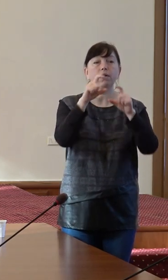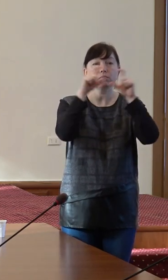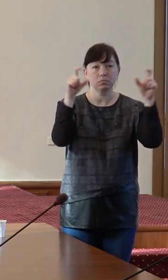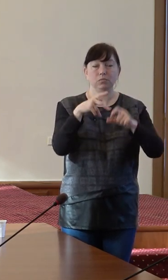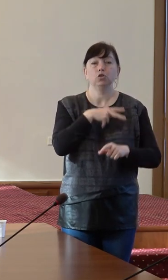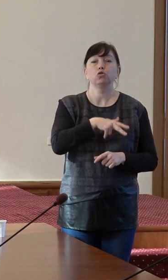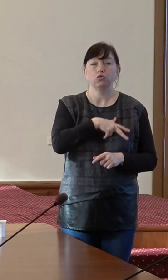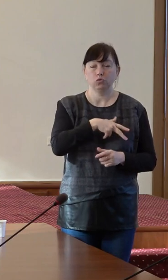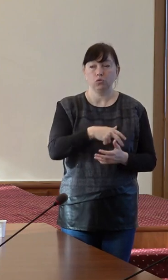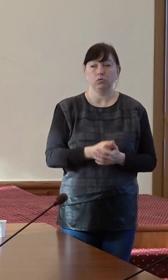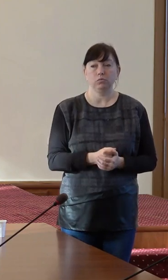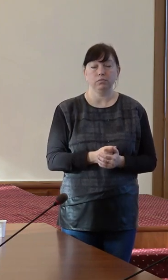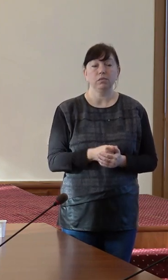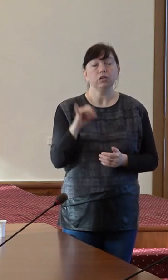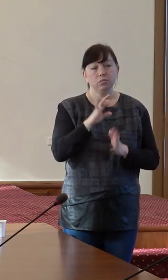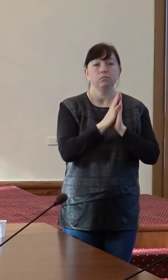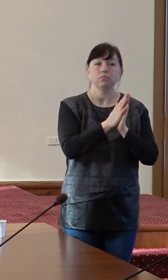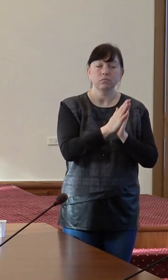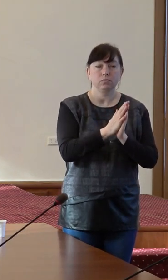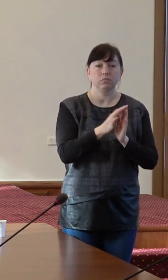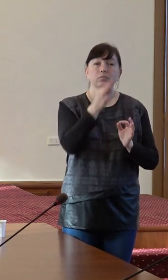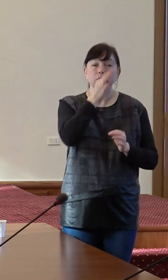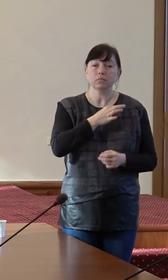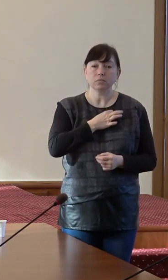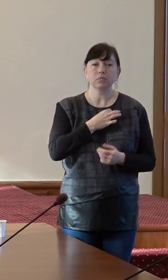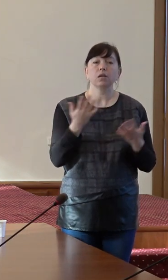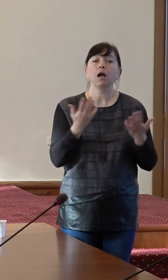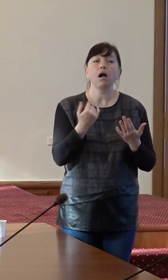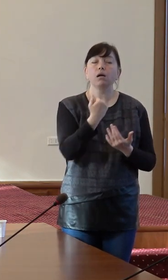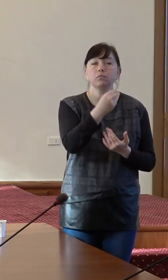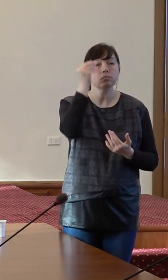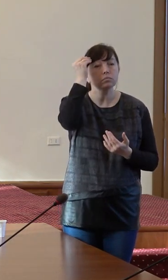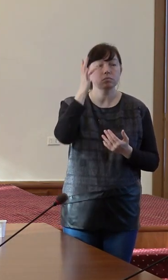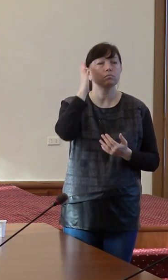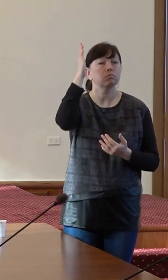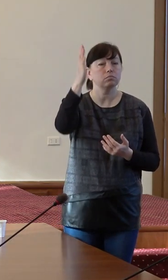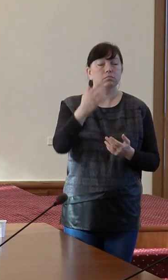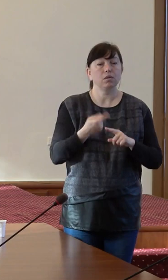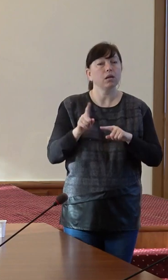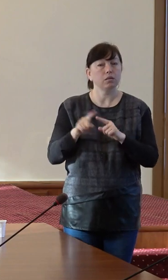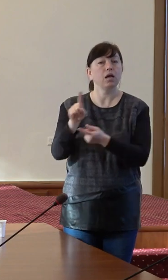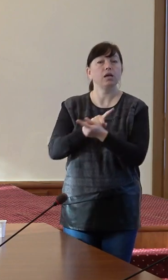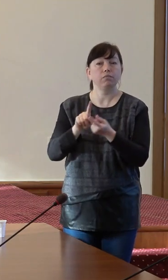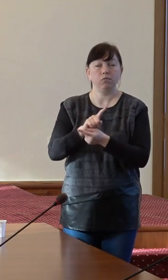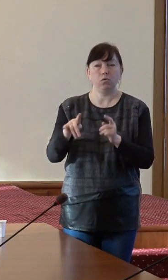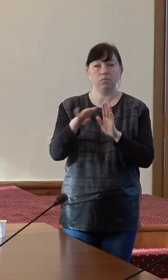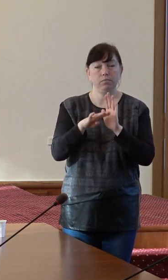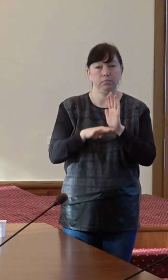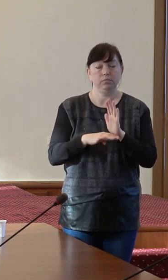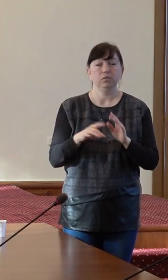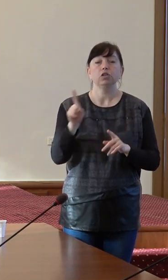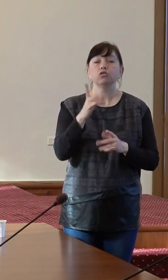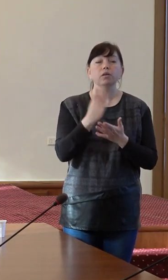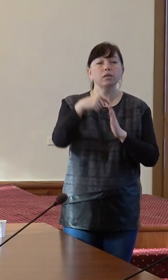socială de acolo și am să rog să ne spună care este perspectiva dumneia ei de în prima linie față de